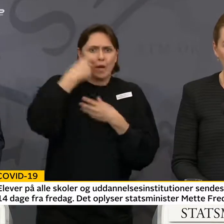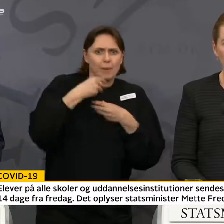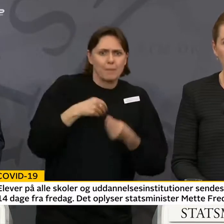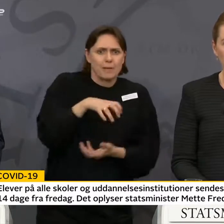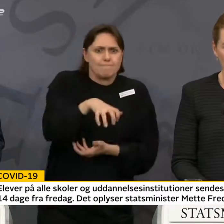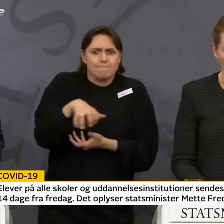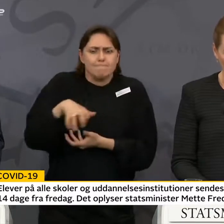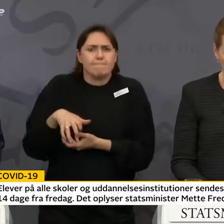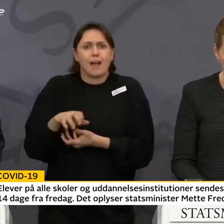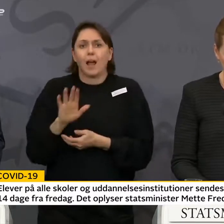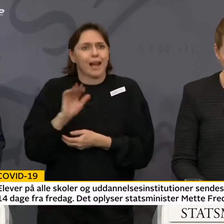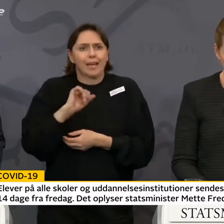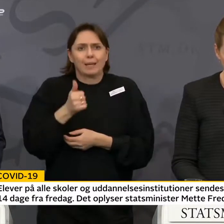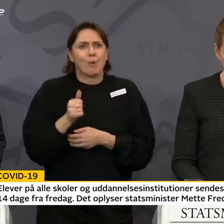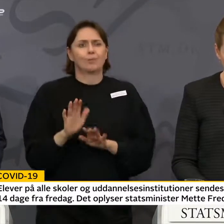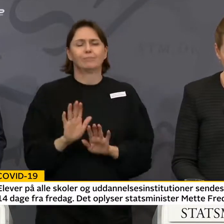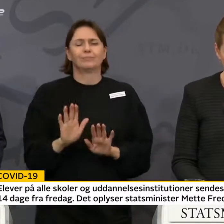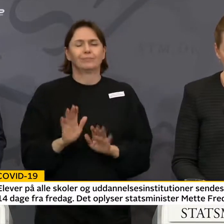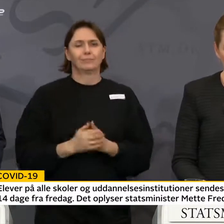Heller ikke i morgen.